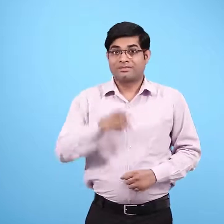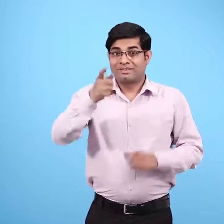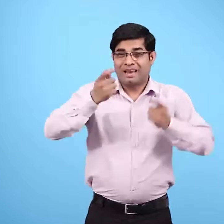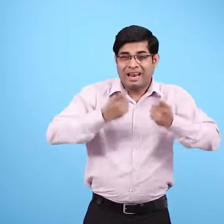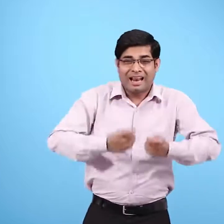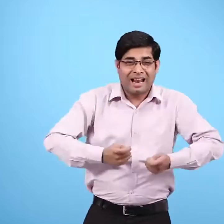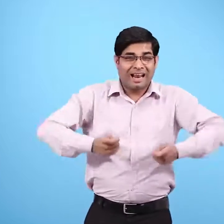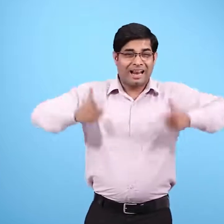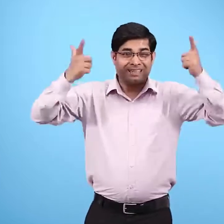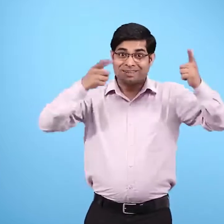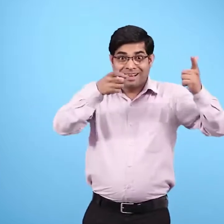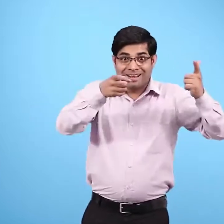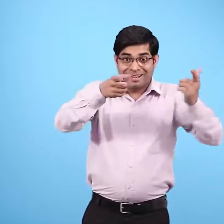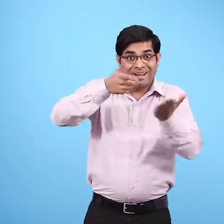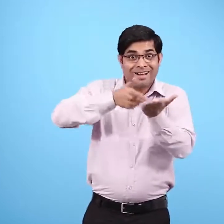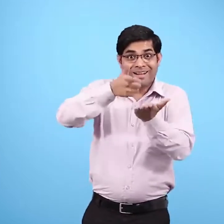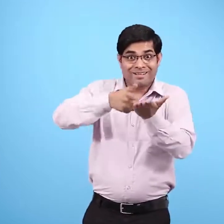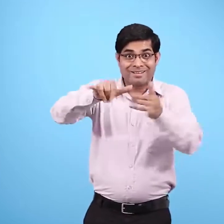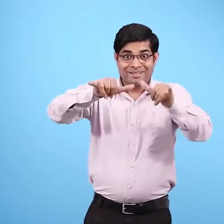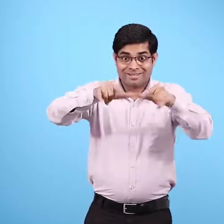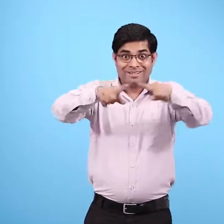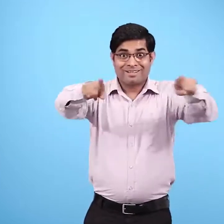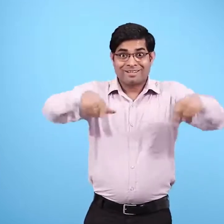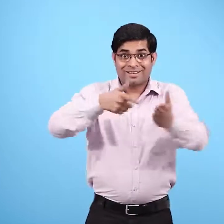किसी बड़े किसान के खेट में मजदूरी करती है